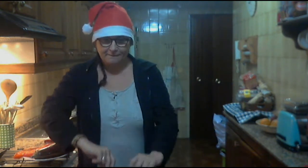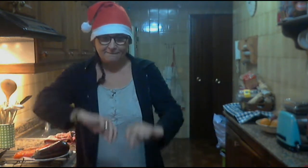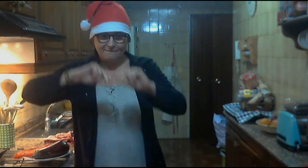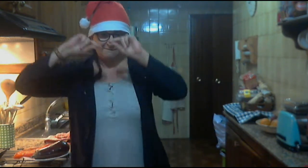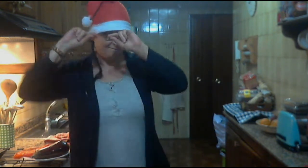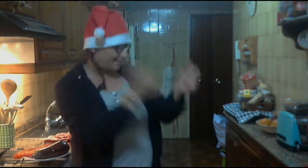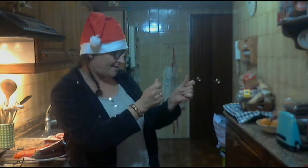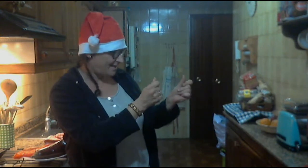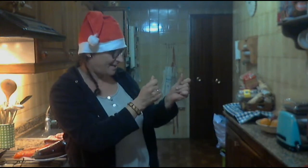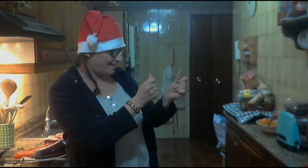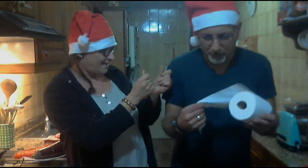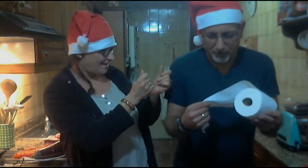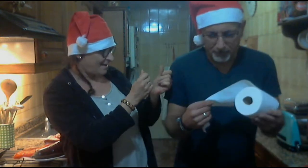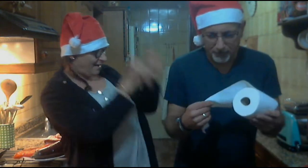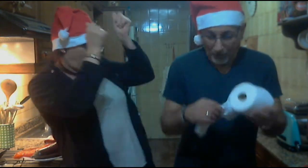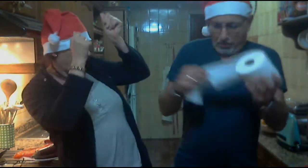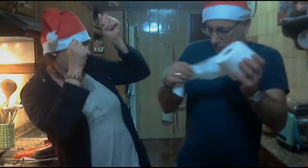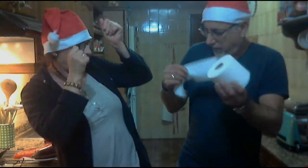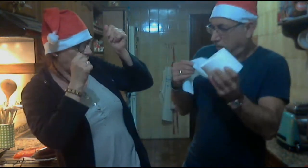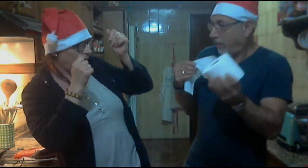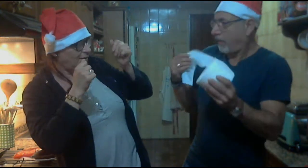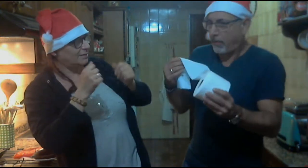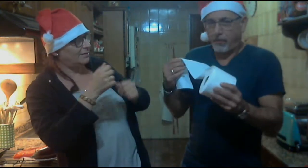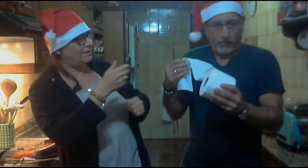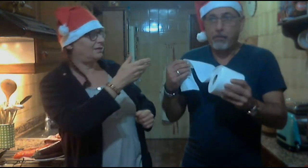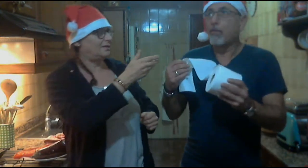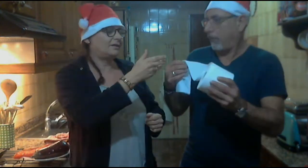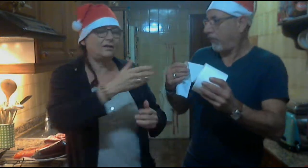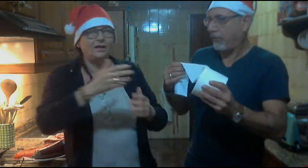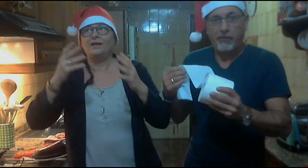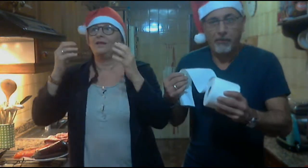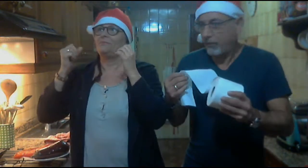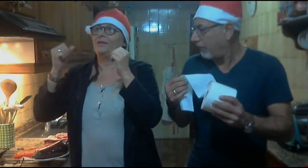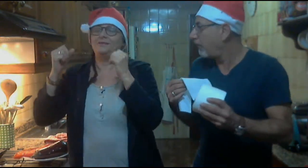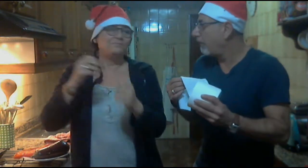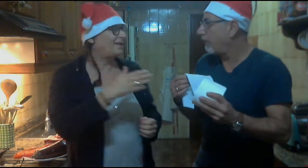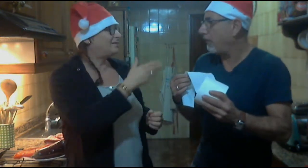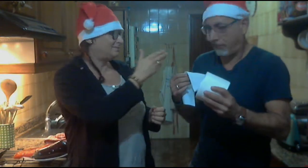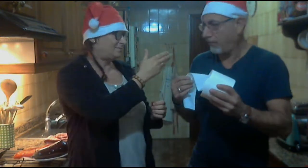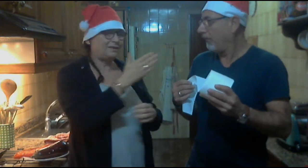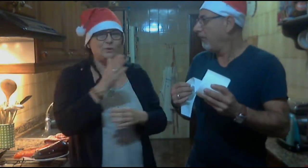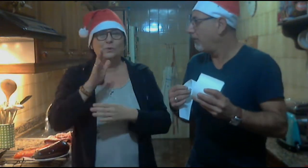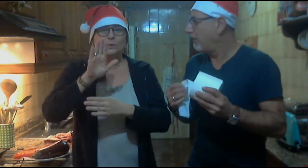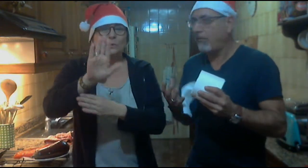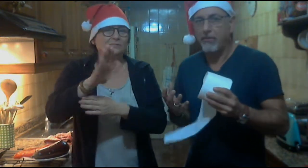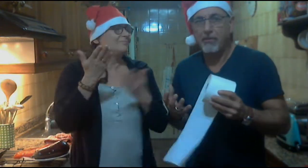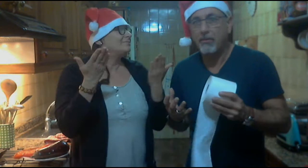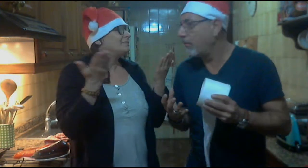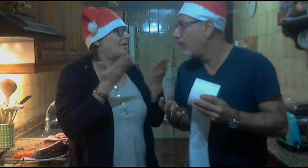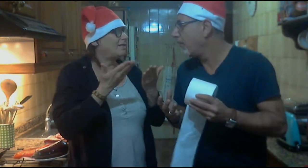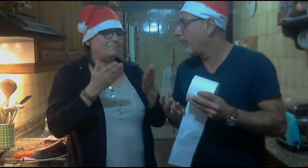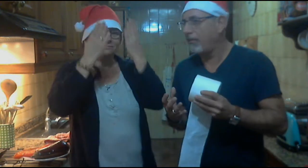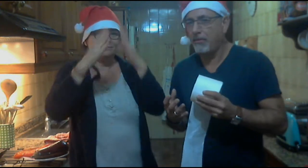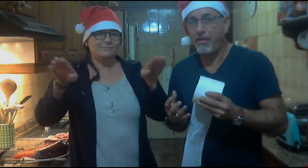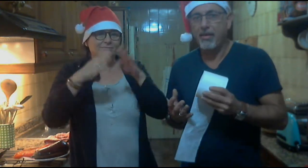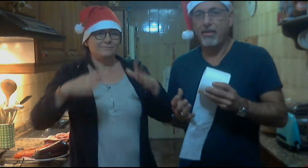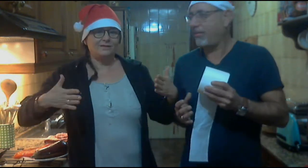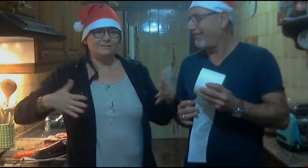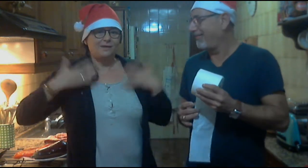con Salen Campesland en la prima. Así es, se sospecha que transpirieron 750 euros a Hasna, la prima del Abaúz, el terreno de los atentados, y que tiraron un apartamento, un piso en el sur del país.